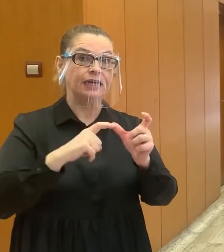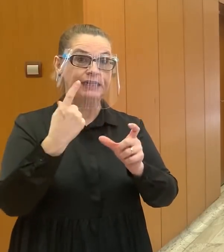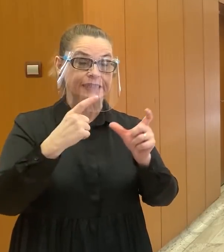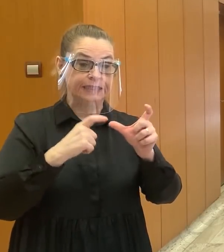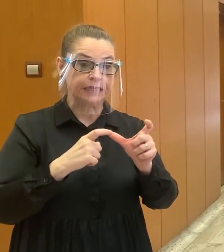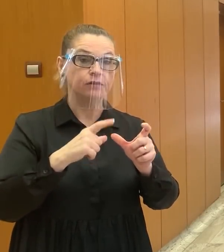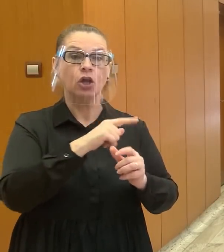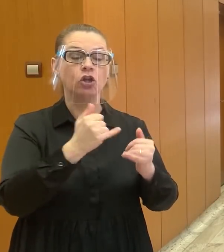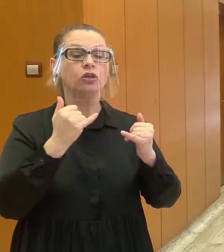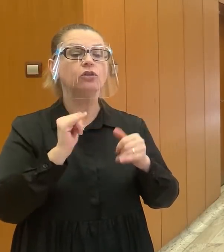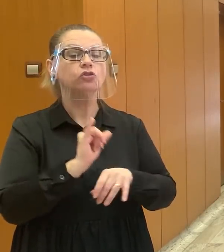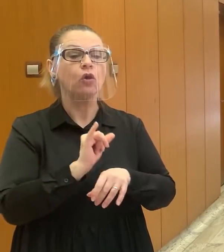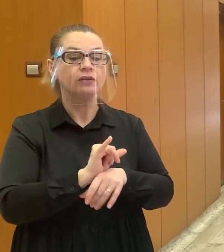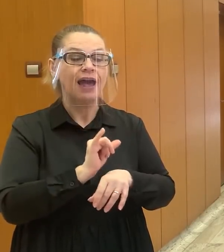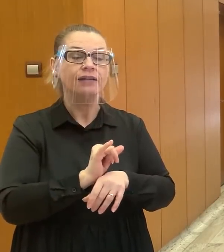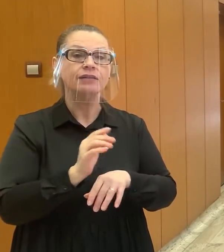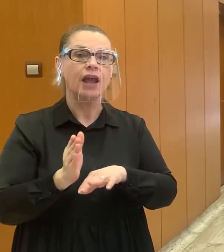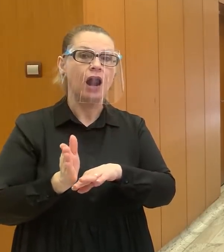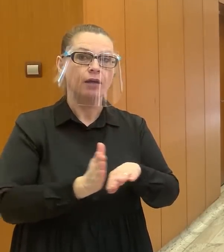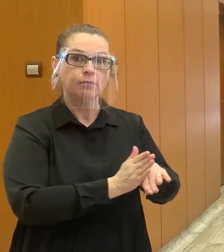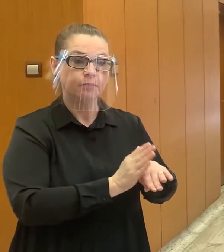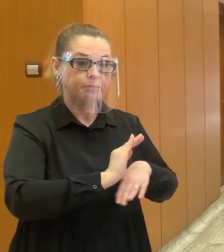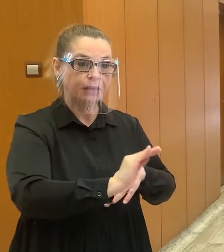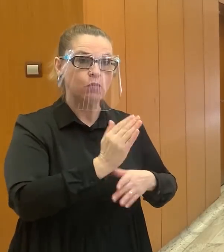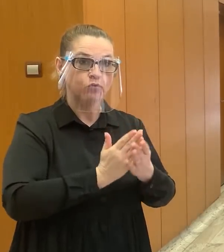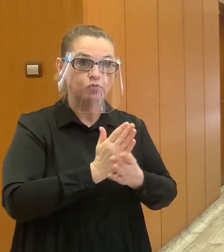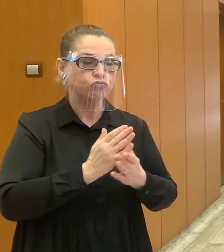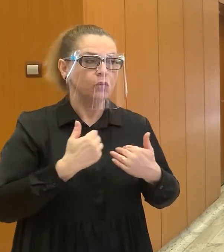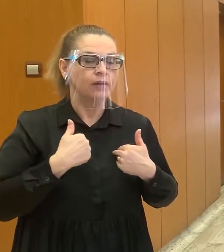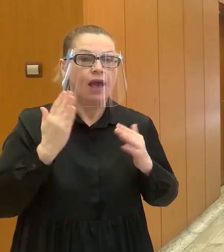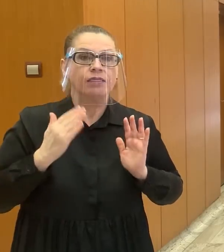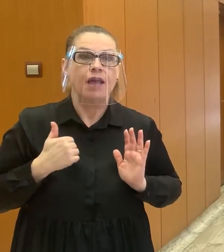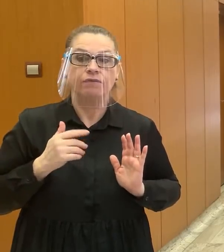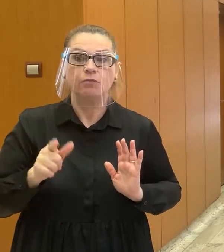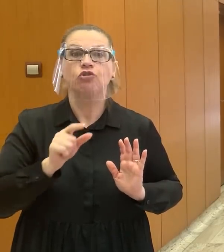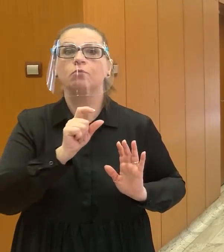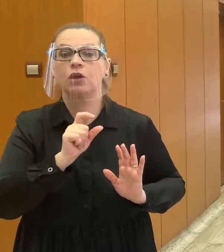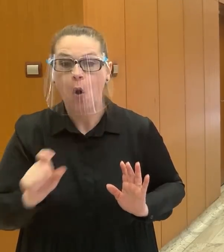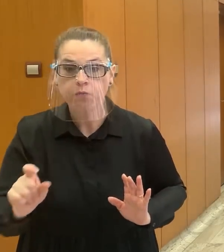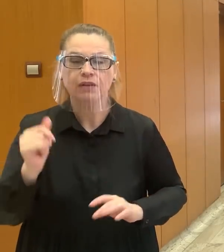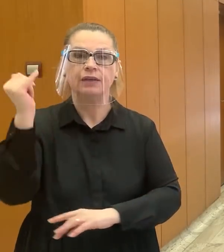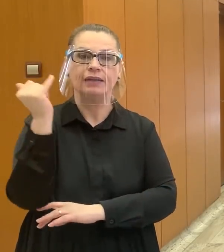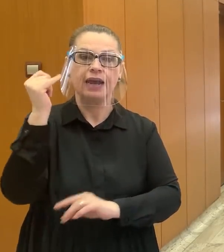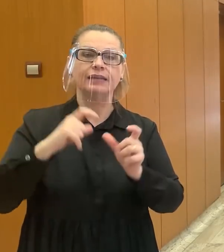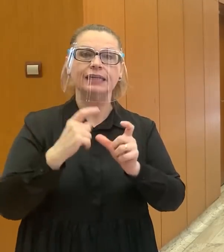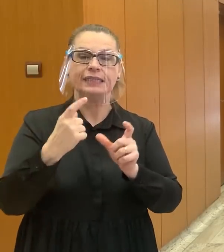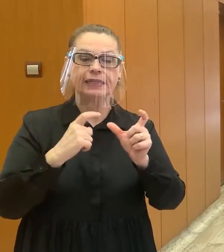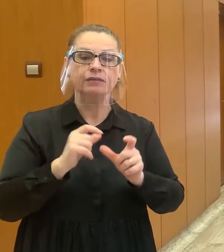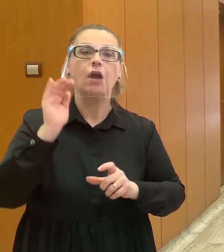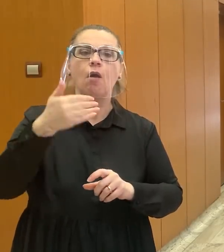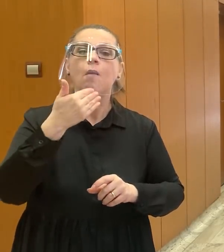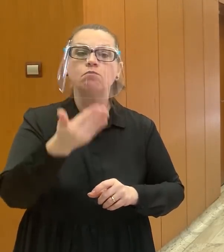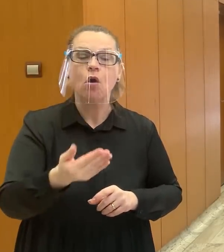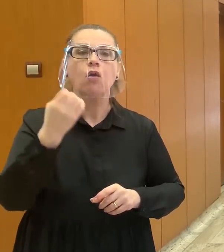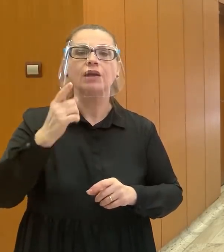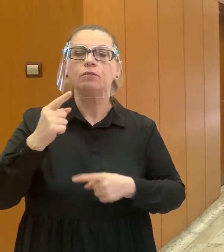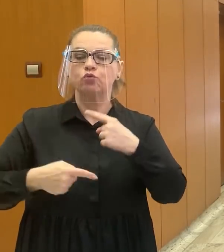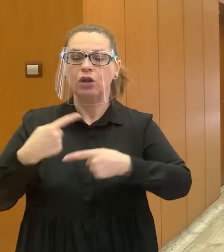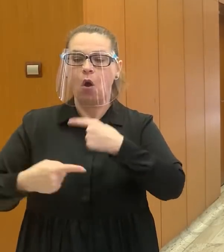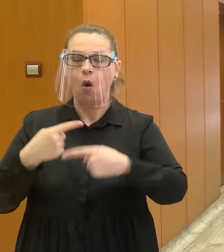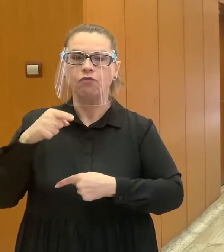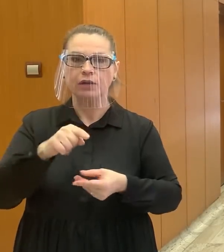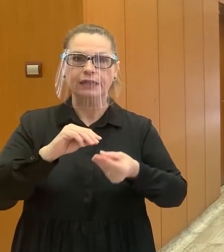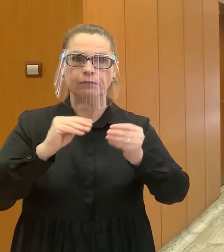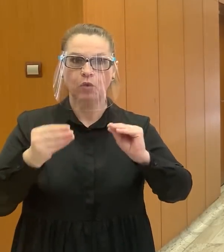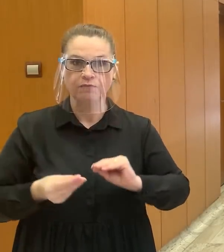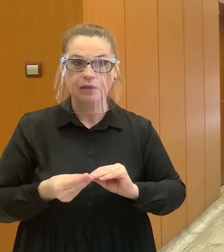ktorý je dočasne postaveným výnosku zbôjom? Ja neviem, či budeme mať obvineného riaditeľa SIS po tom, čo bude môcť vypovedať k týmto